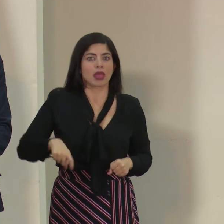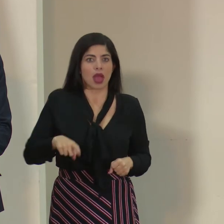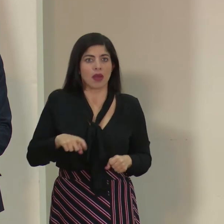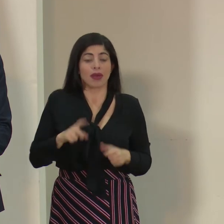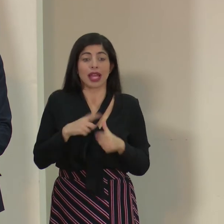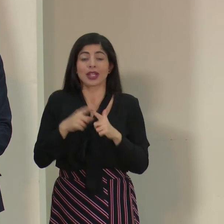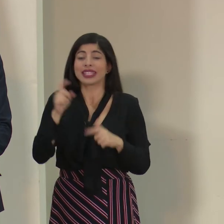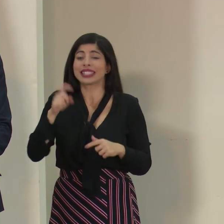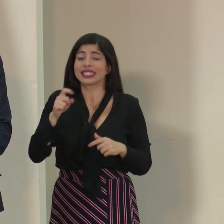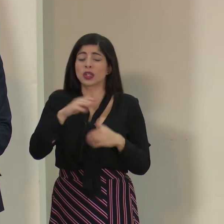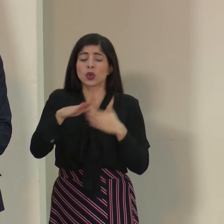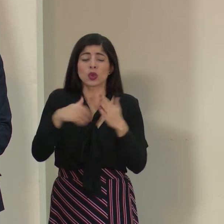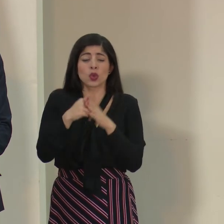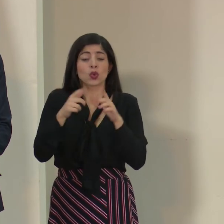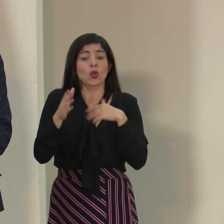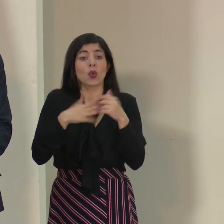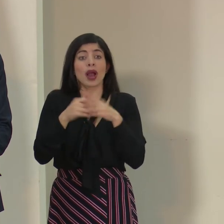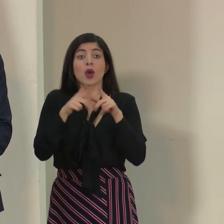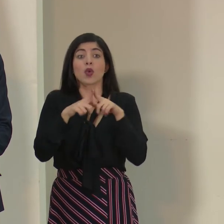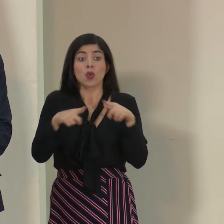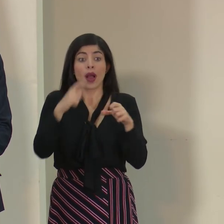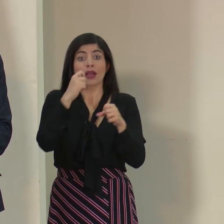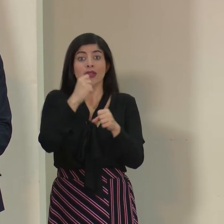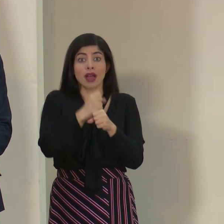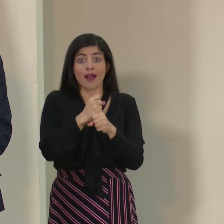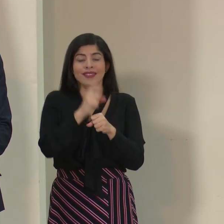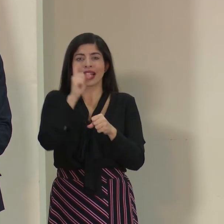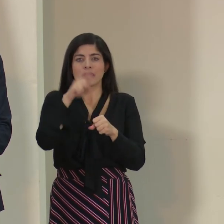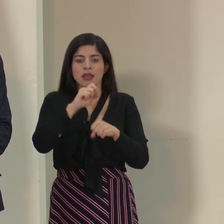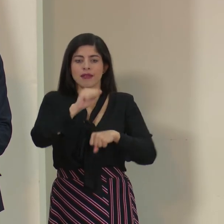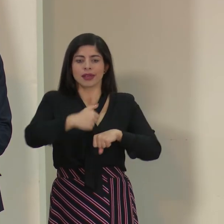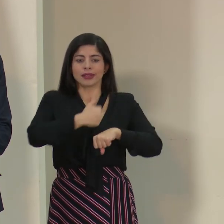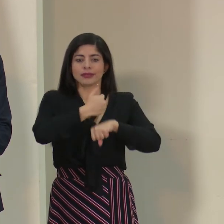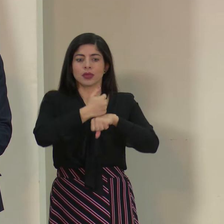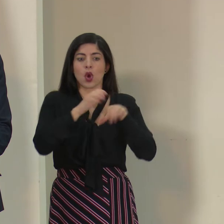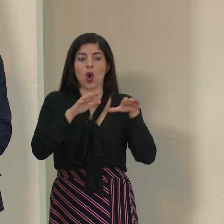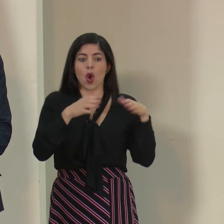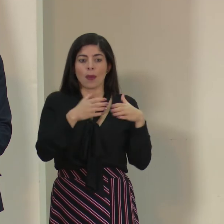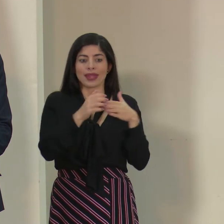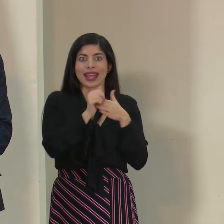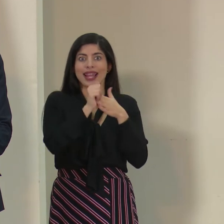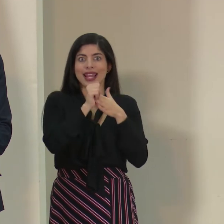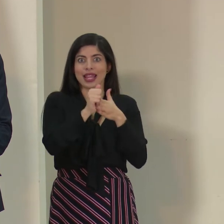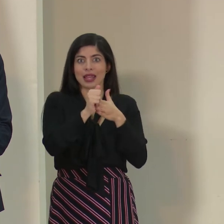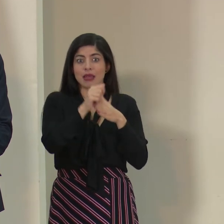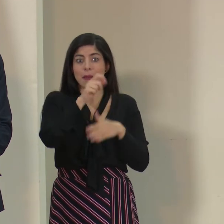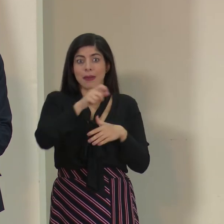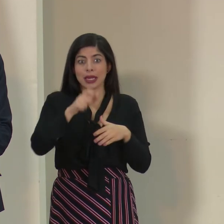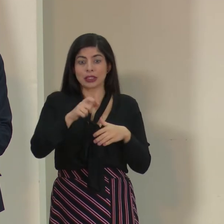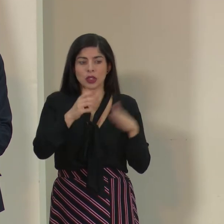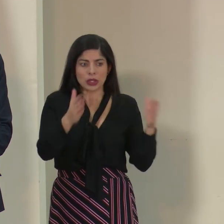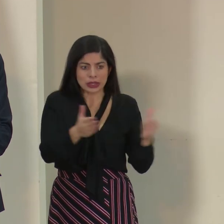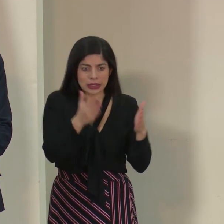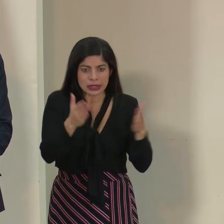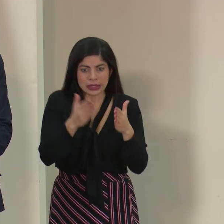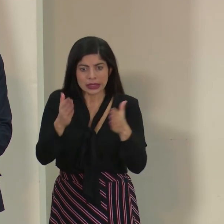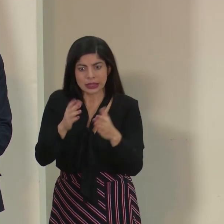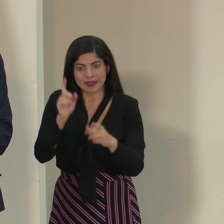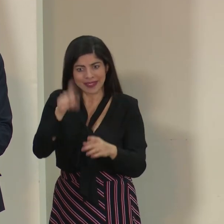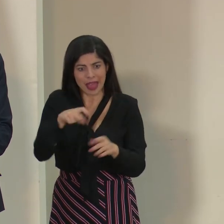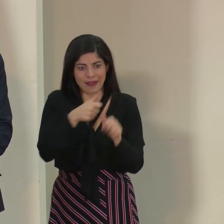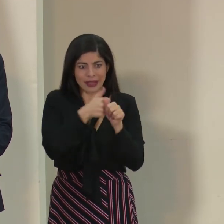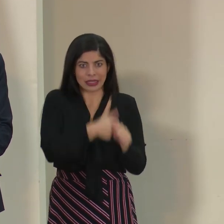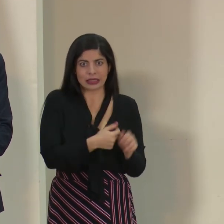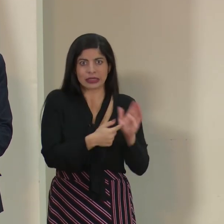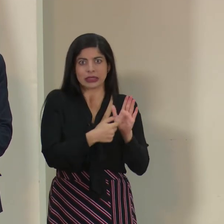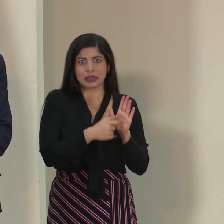en todos los lugares, centros de trabajo, haya conformación de comités, de personal líderes que estén impulsando que se tomen las medidas, que estén casi que